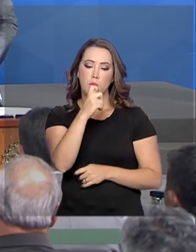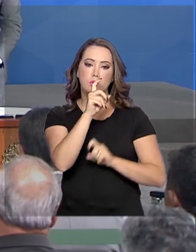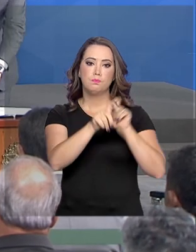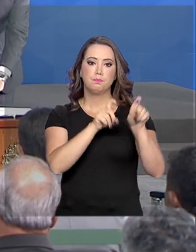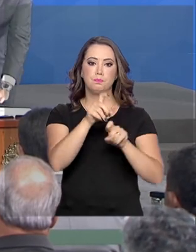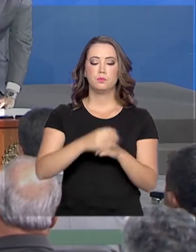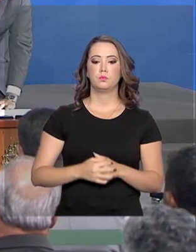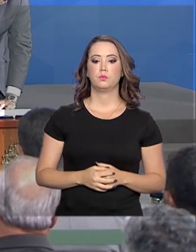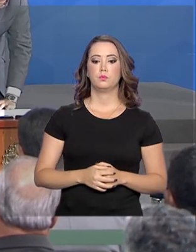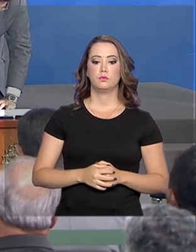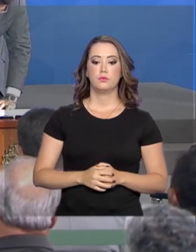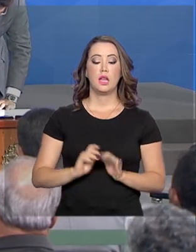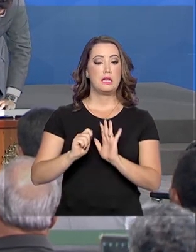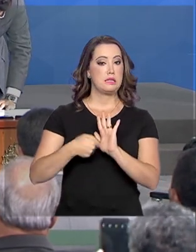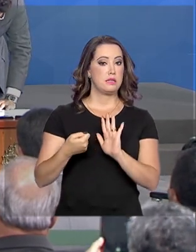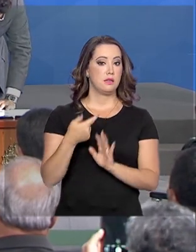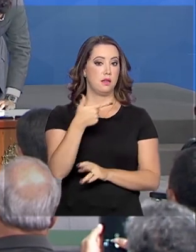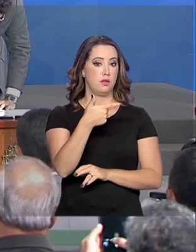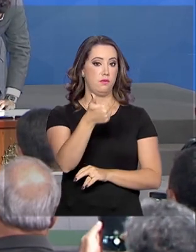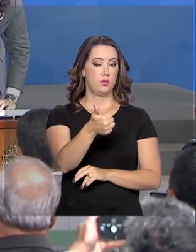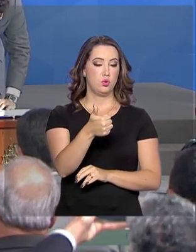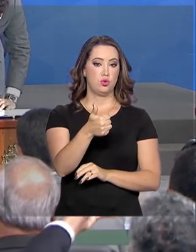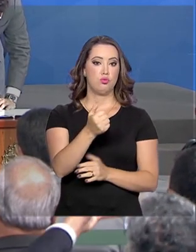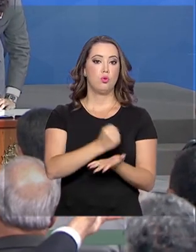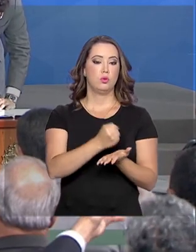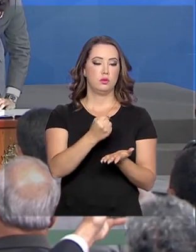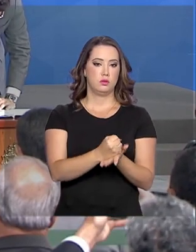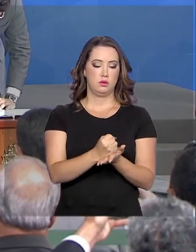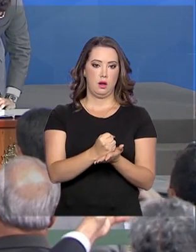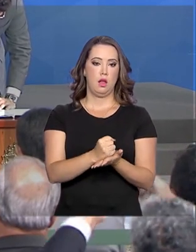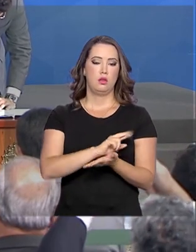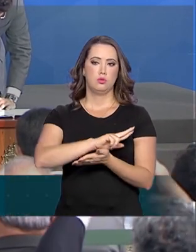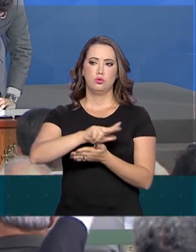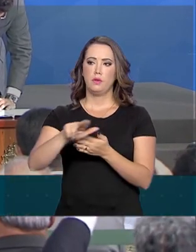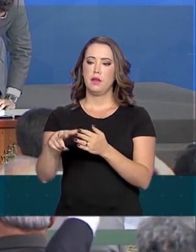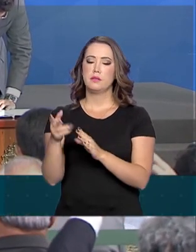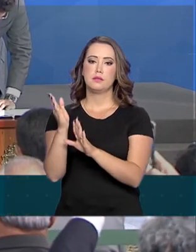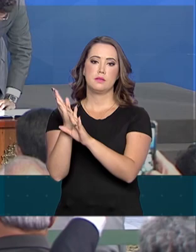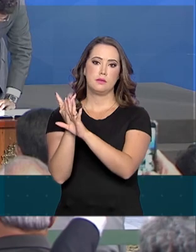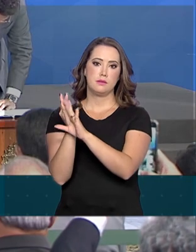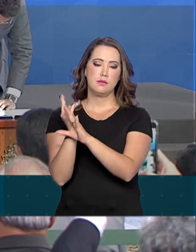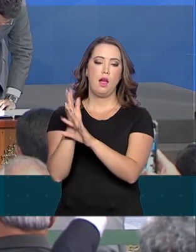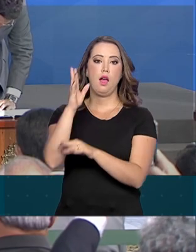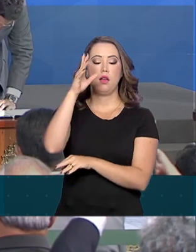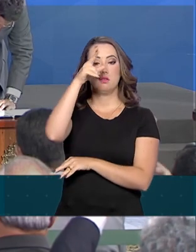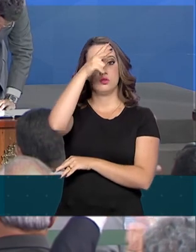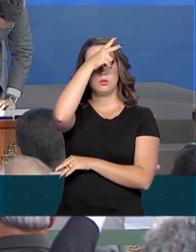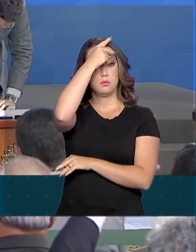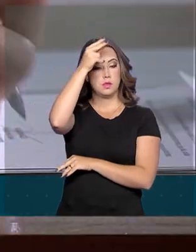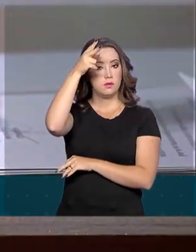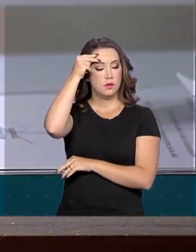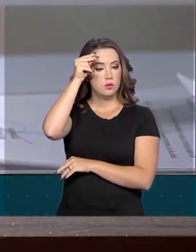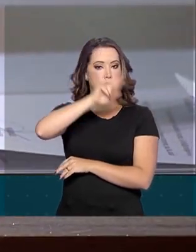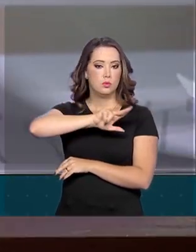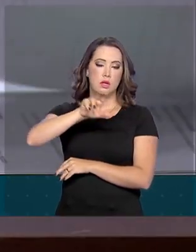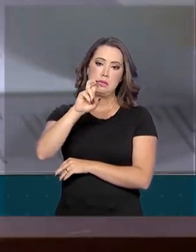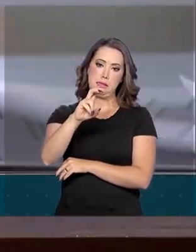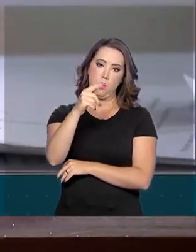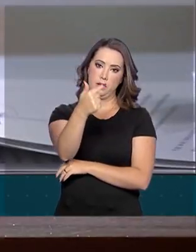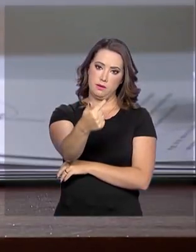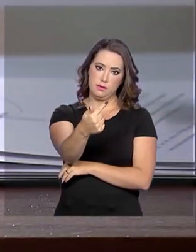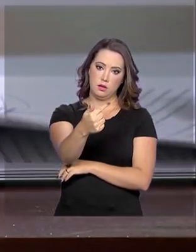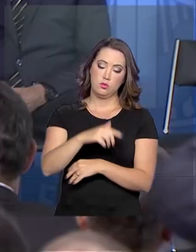Foram assinados 21 convênios com consórcios e prefeituras de 57 municípios. No total, eles